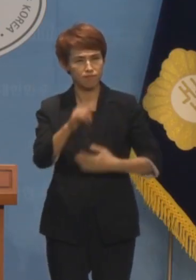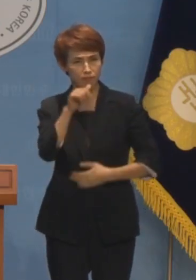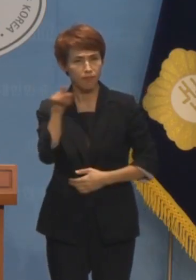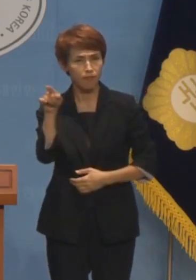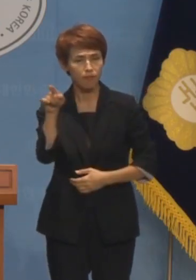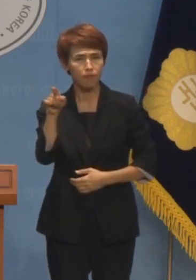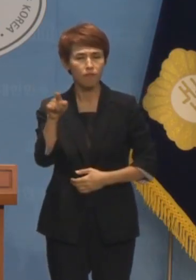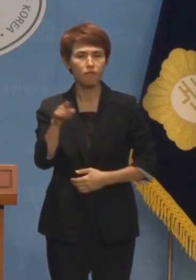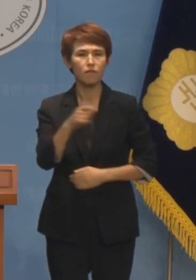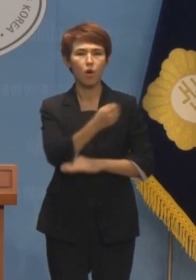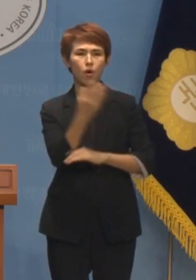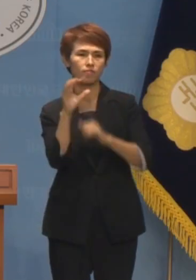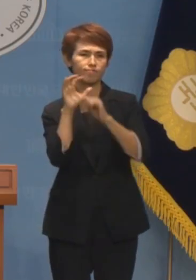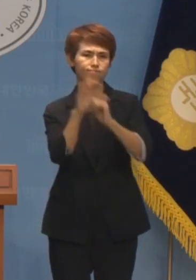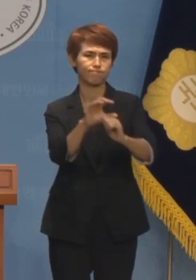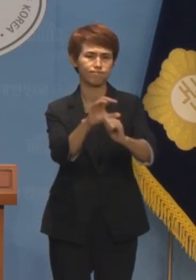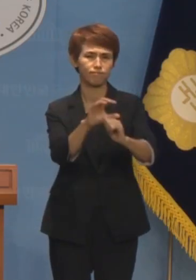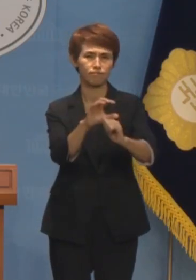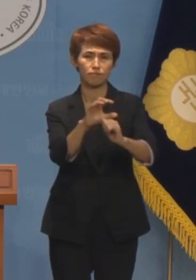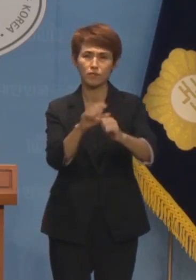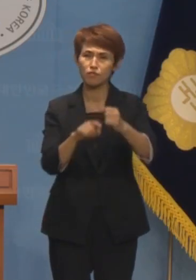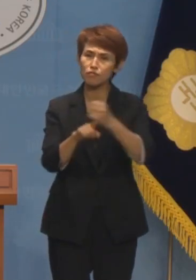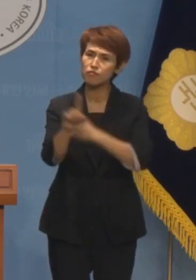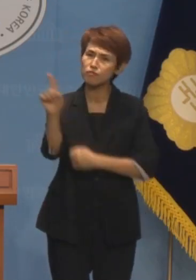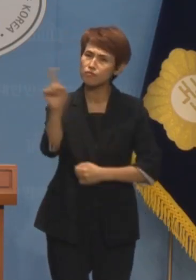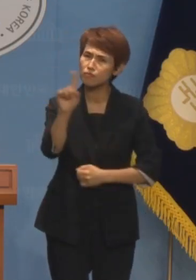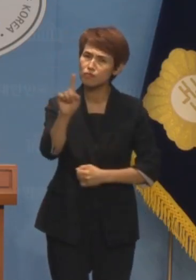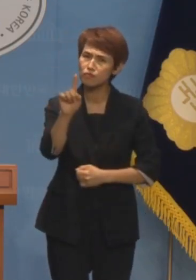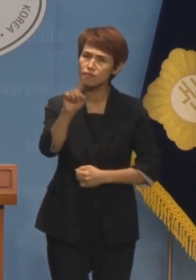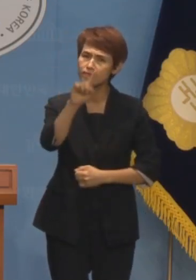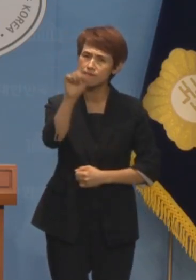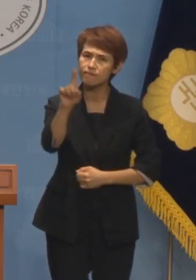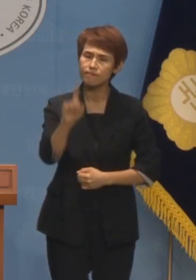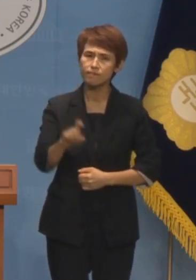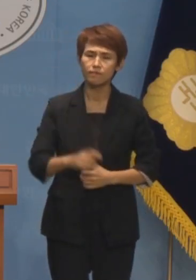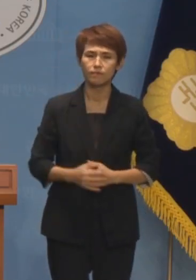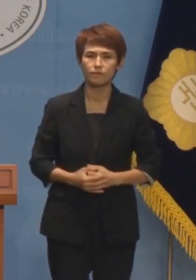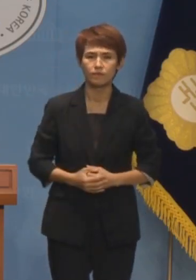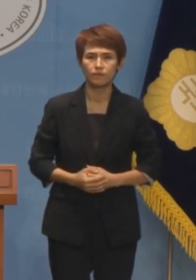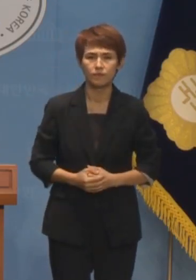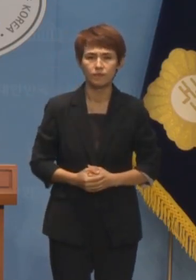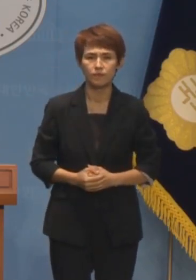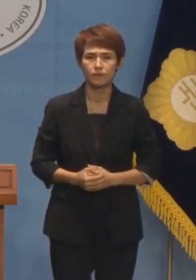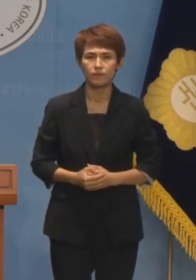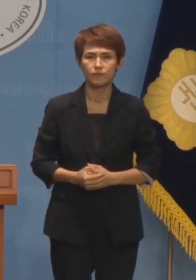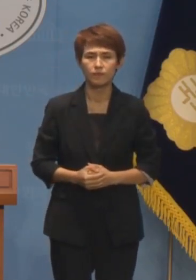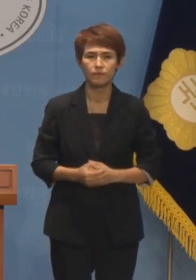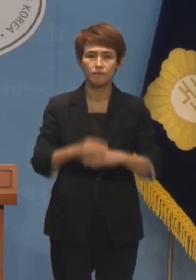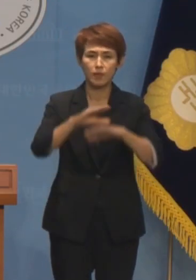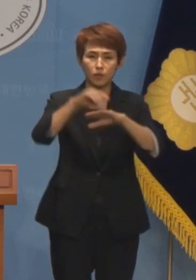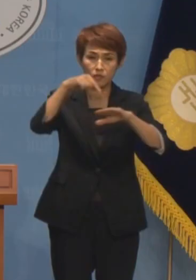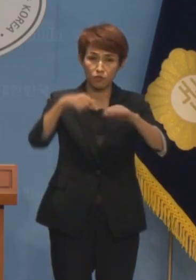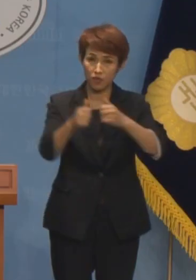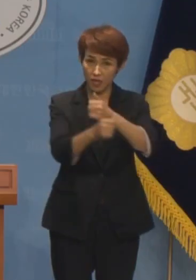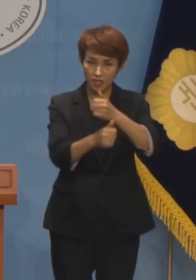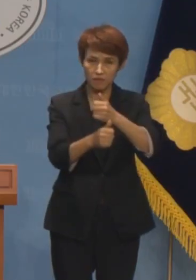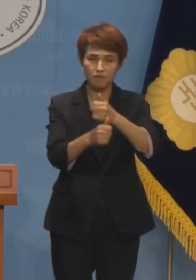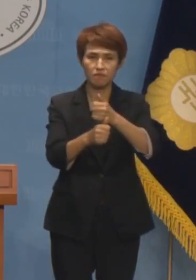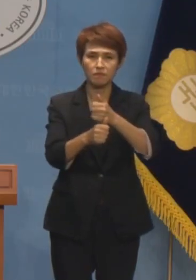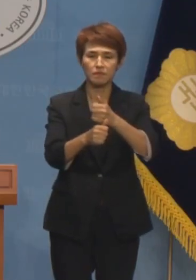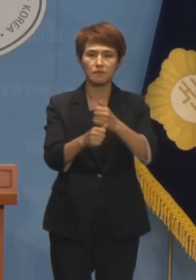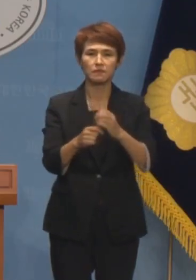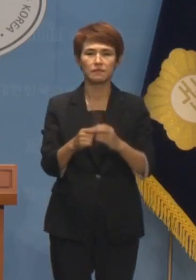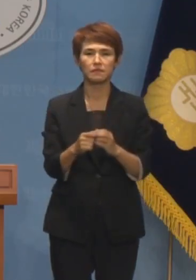언론 탄압에 이토록 열을 올리는 이유가 무엇입니까? 방심위는 민원사주에 이은